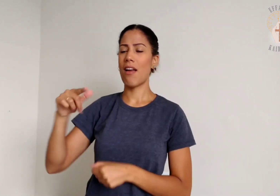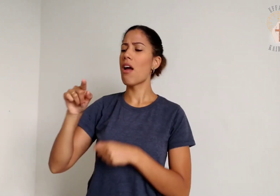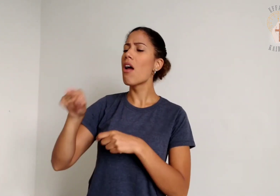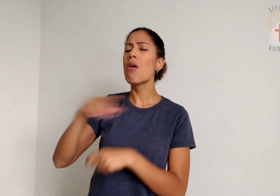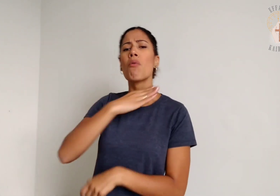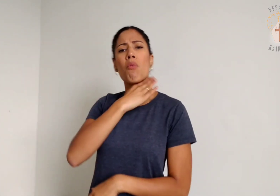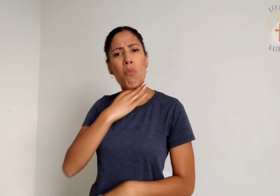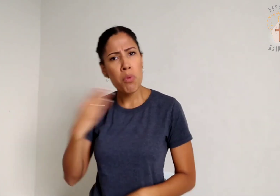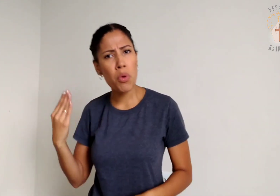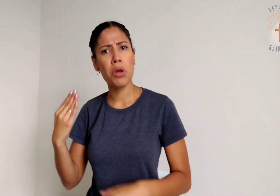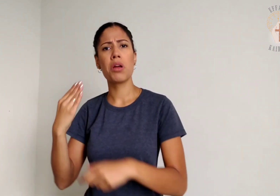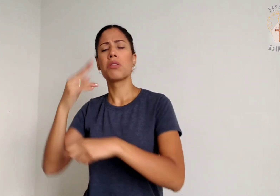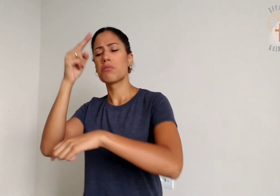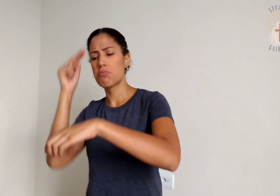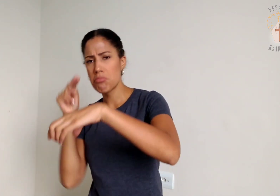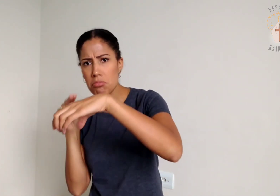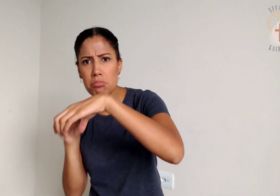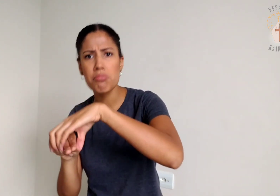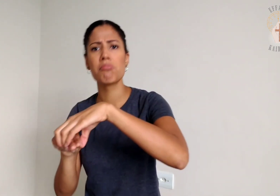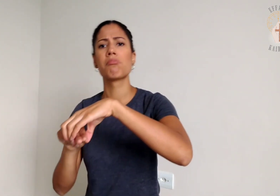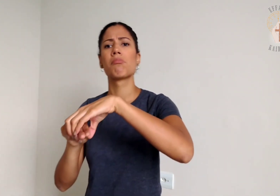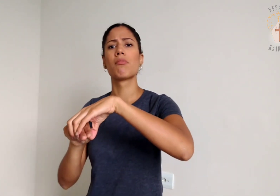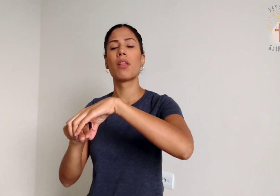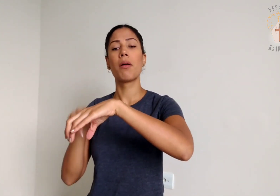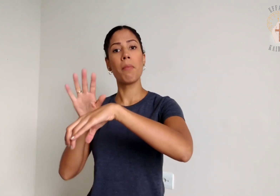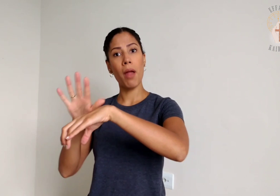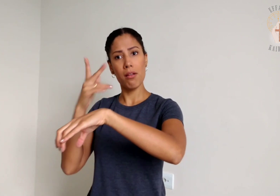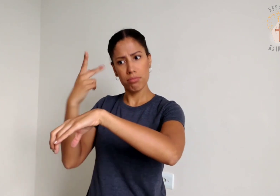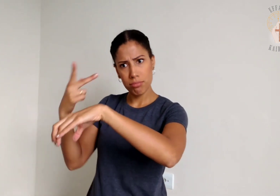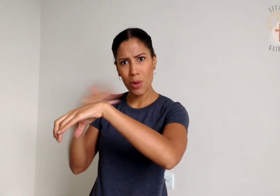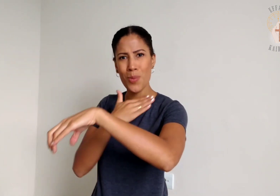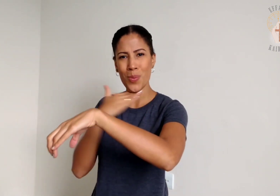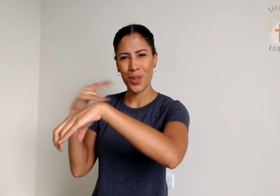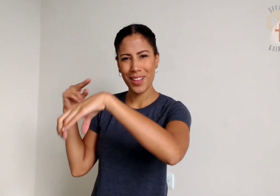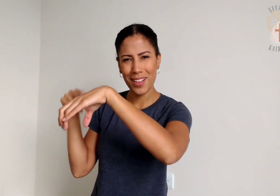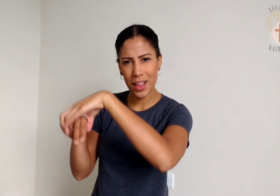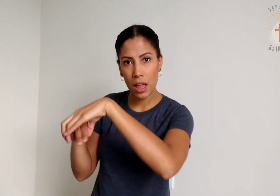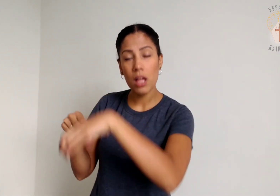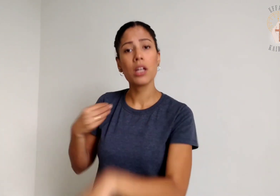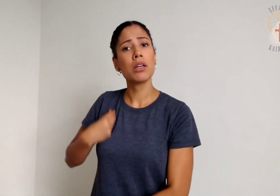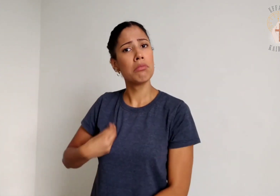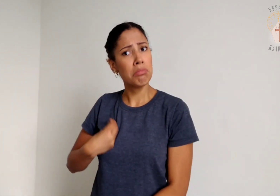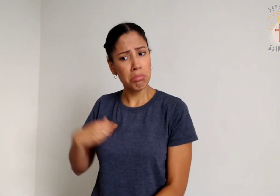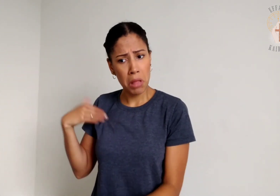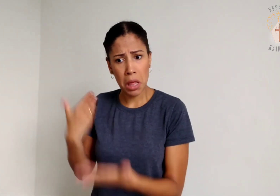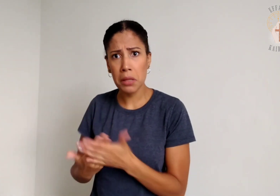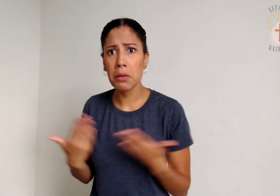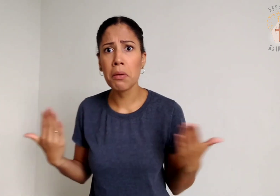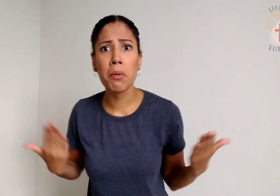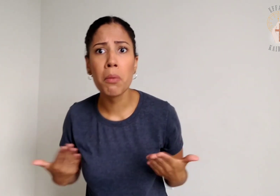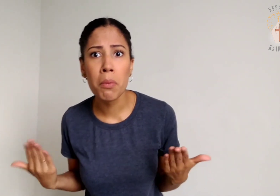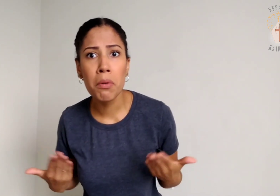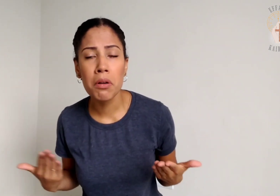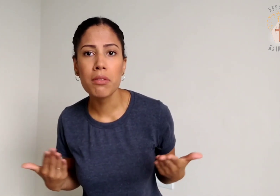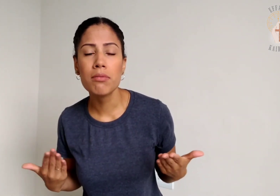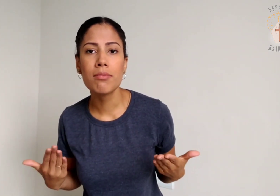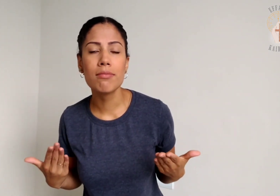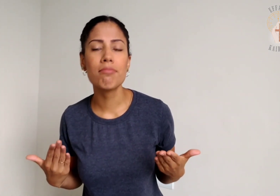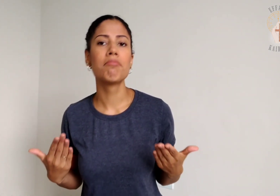morreu e foi sepultado, e seu sepulcro está entre nós